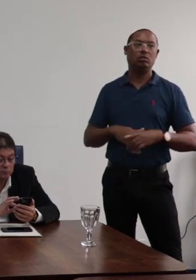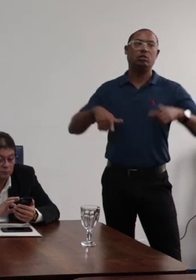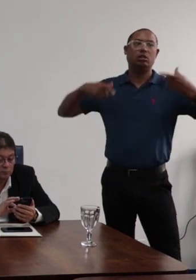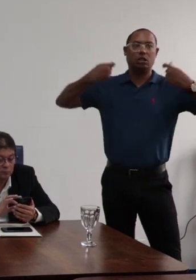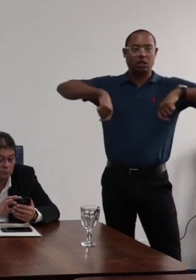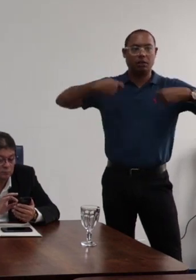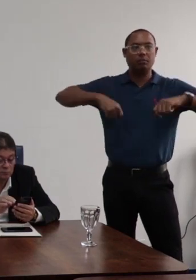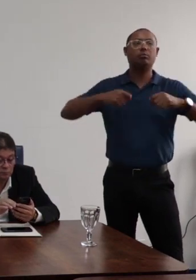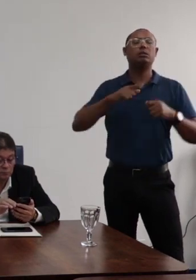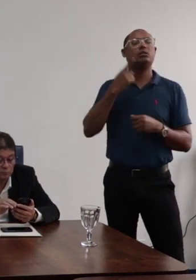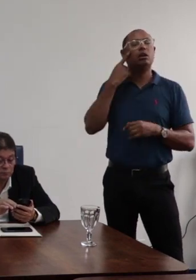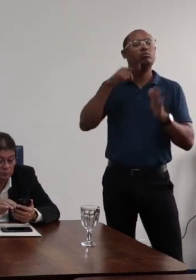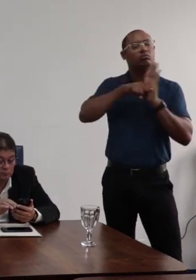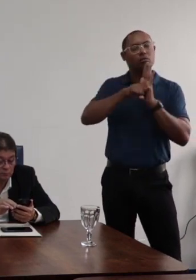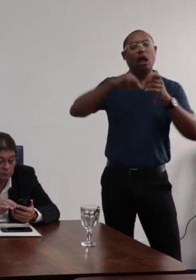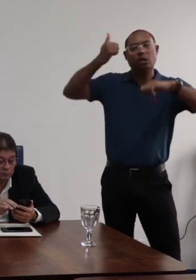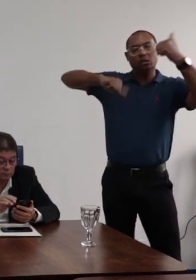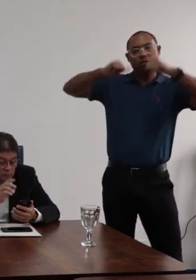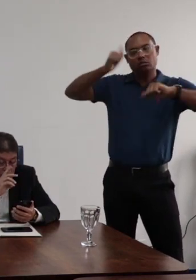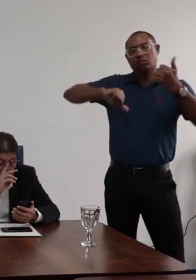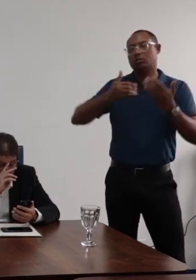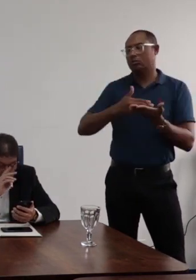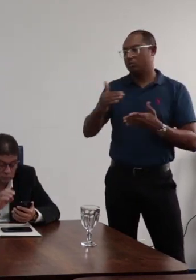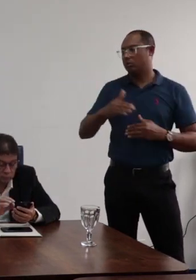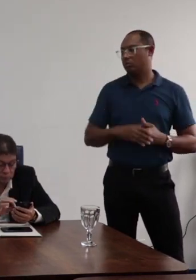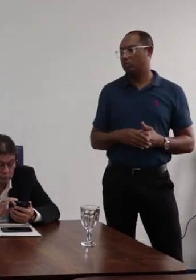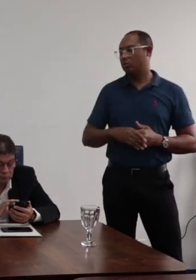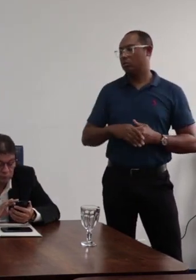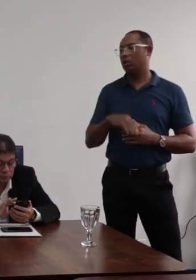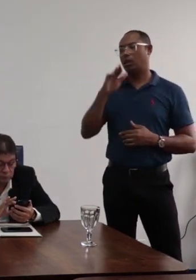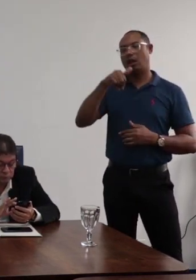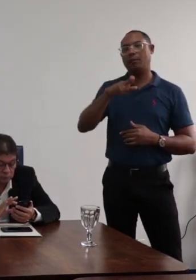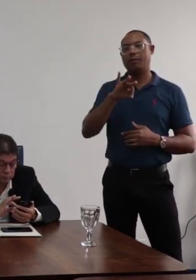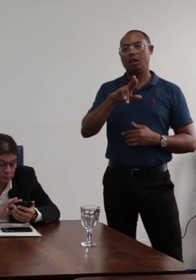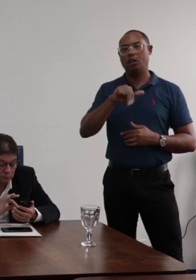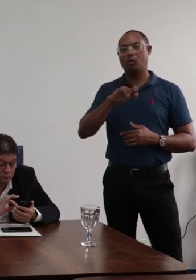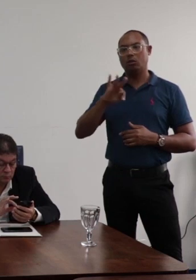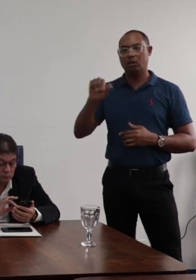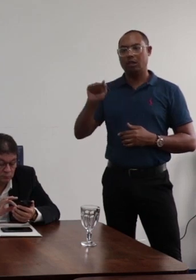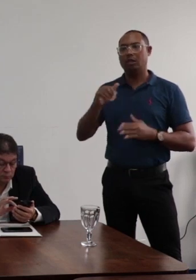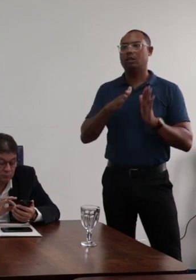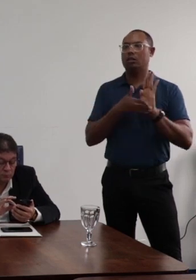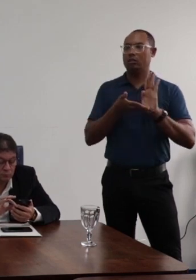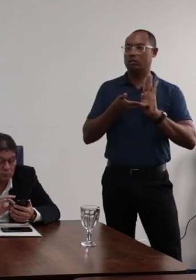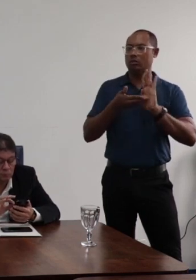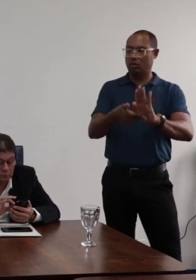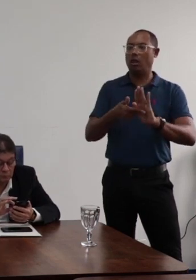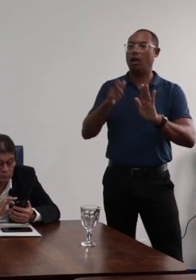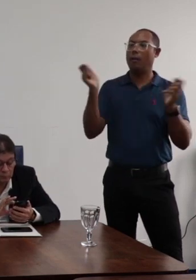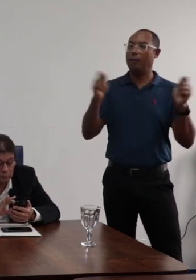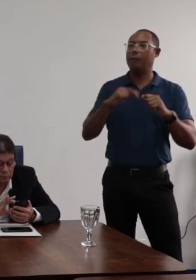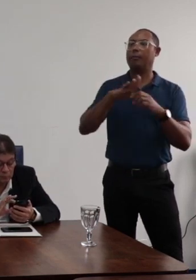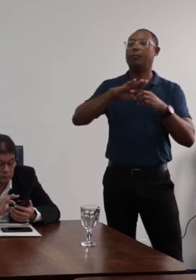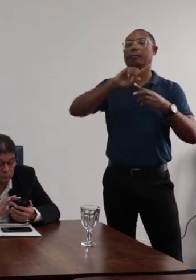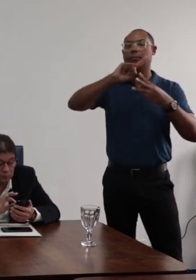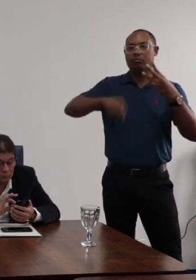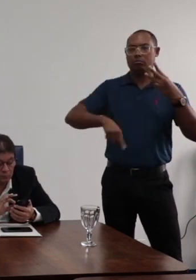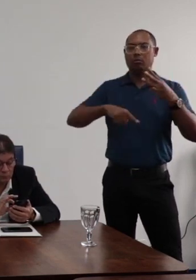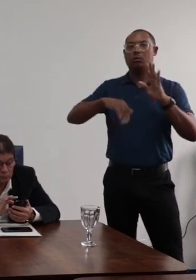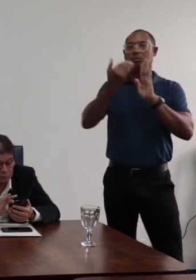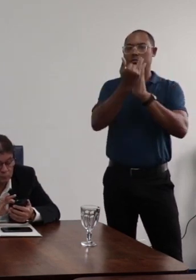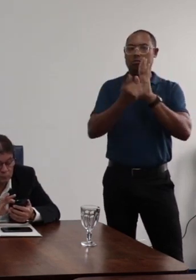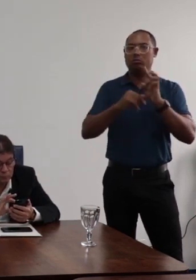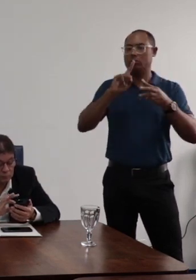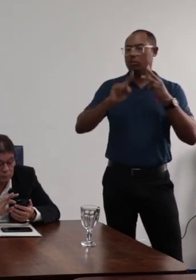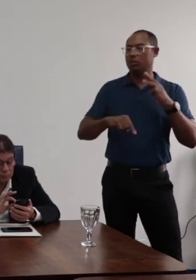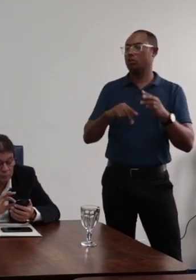precisamos apreciar aqui, que é a minuta de resolução que dispõe sobre os procedimentos para a composição das listas para